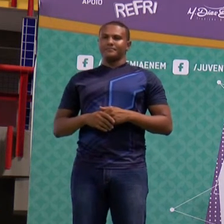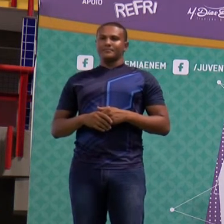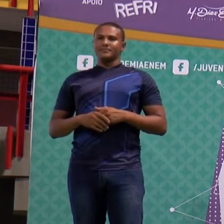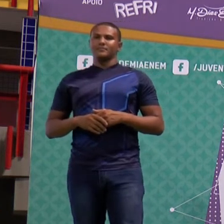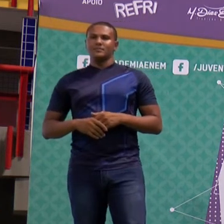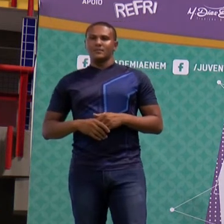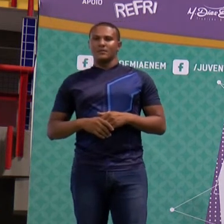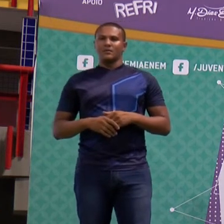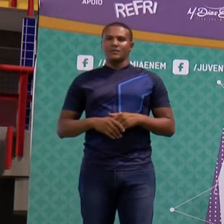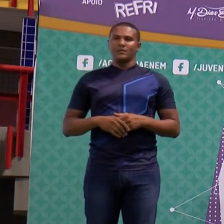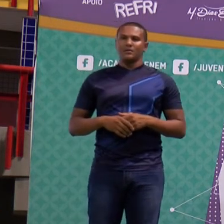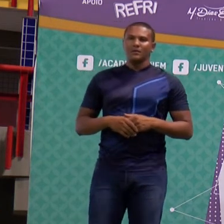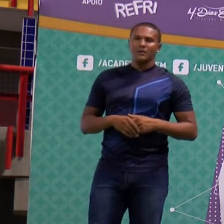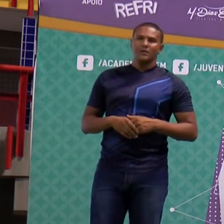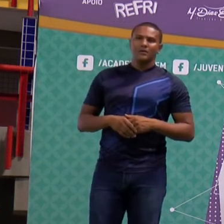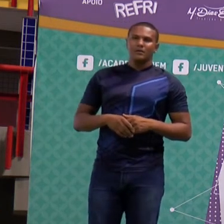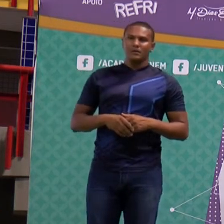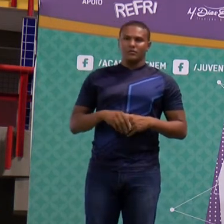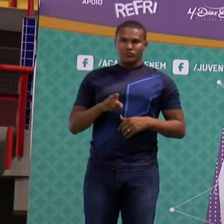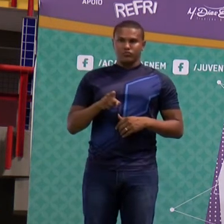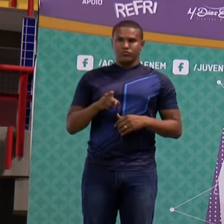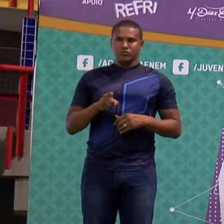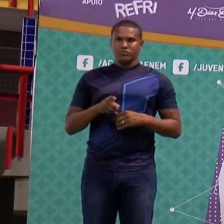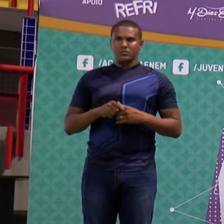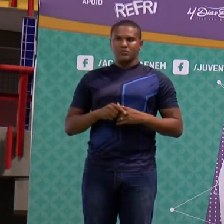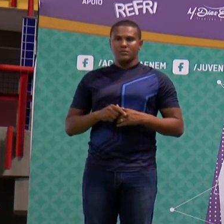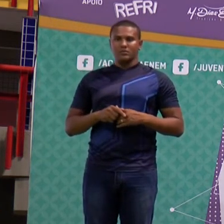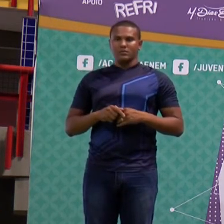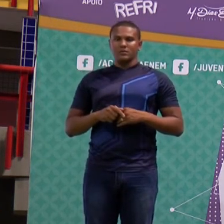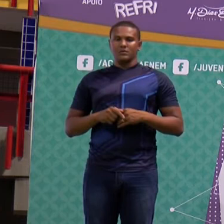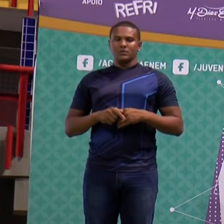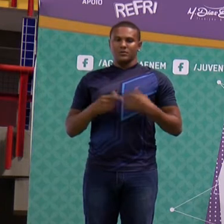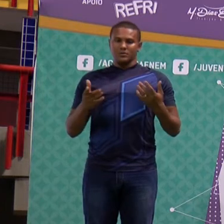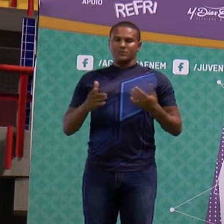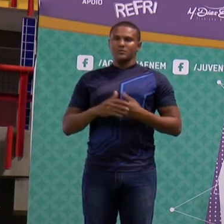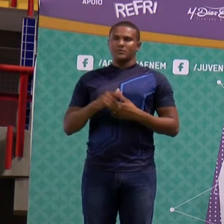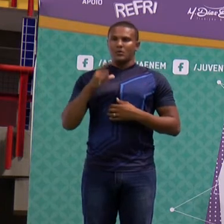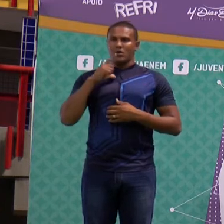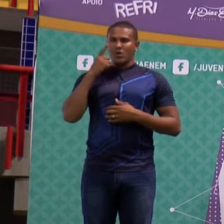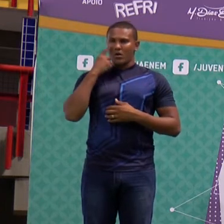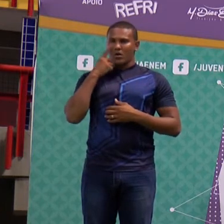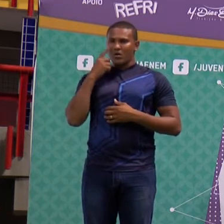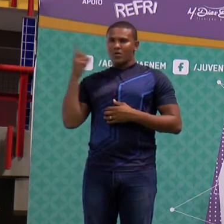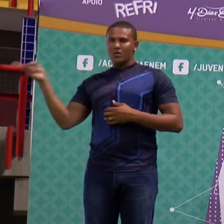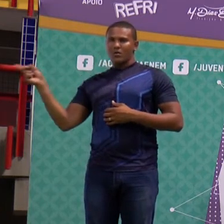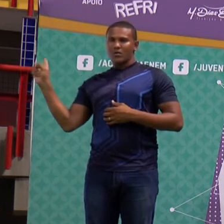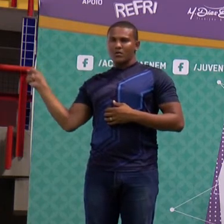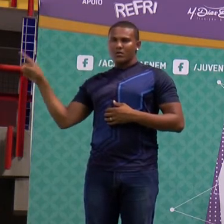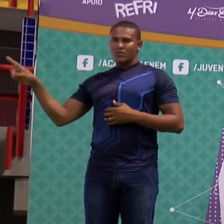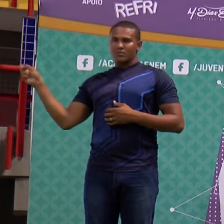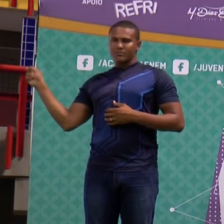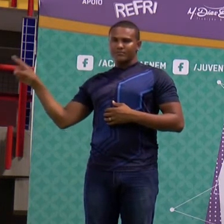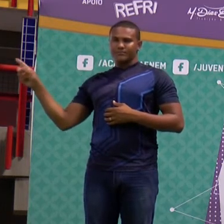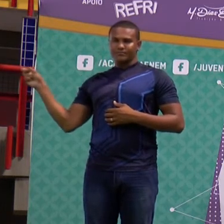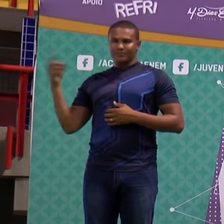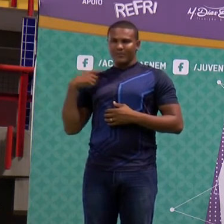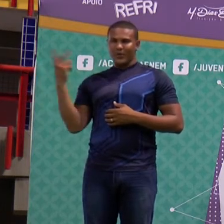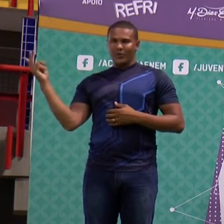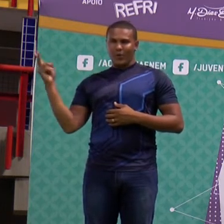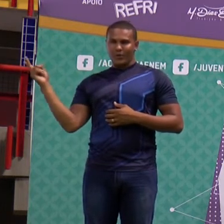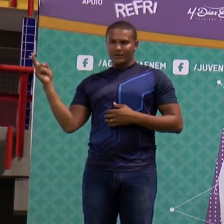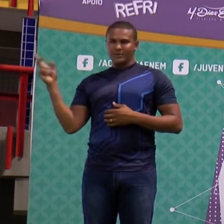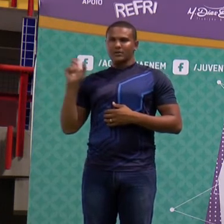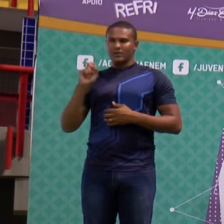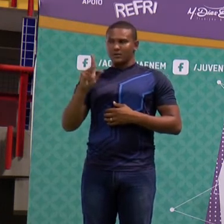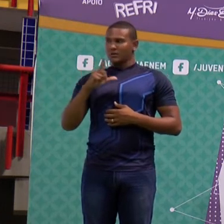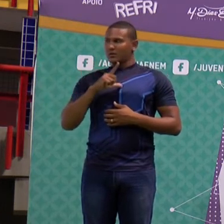Pessoal, dá uma olhadinha nas duas imagens. Habilidade 17 do Enem. Você confrontar